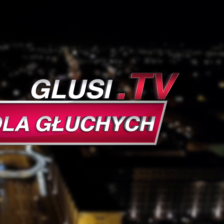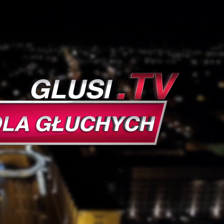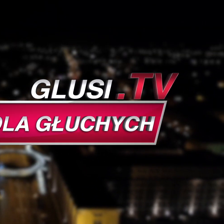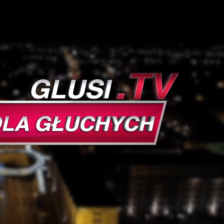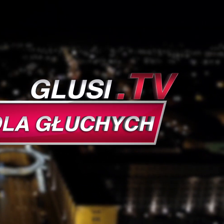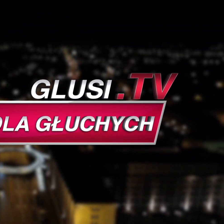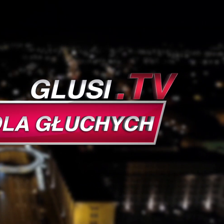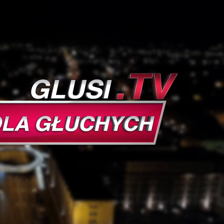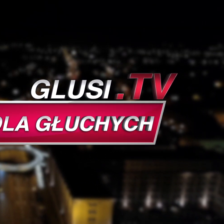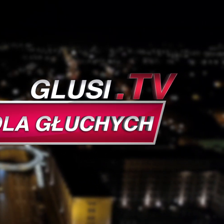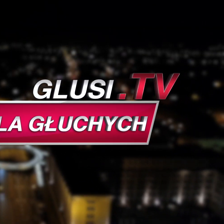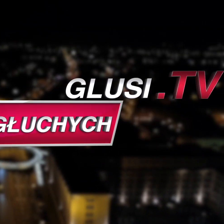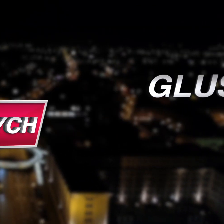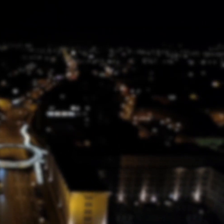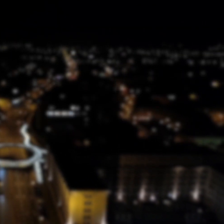KONIEC KONIEC KONIEC KONIEC KONIEC